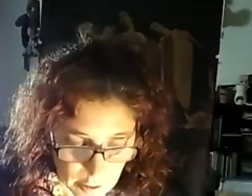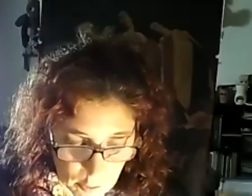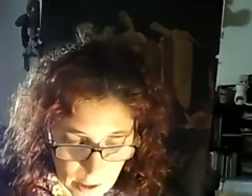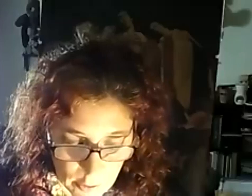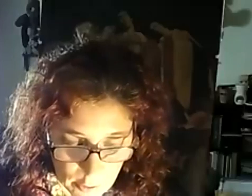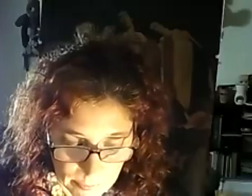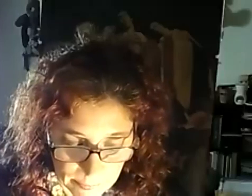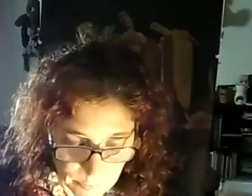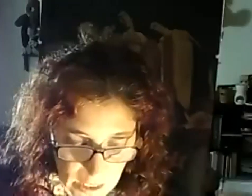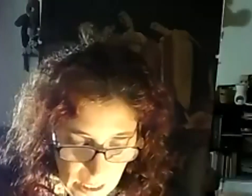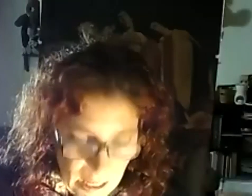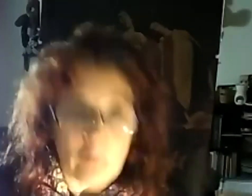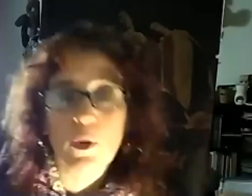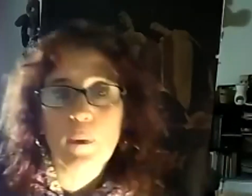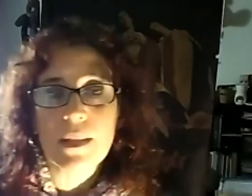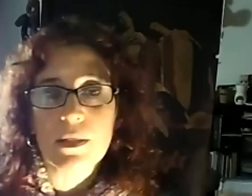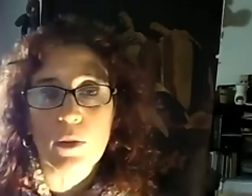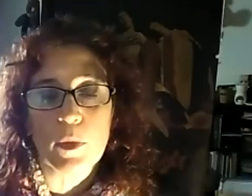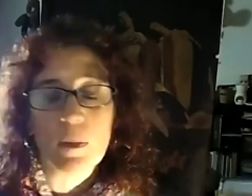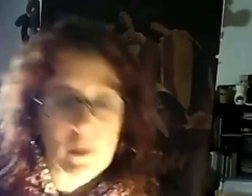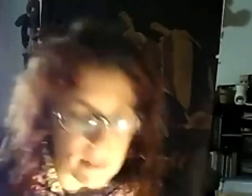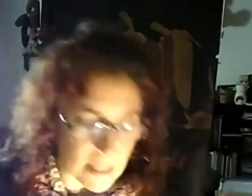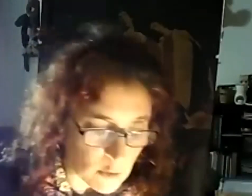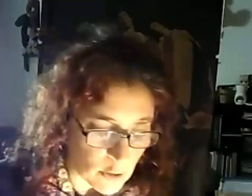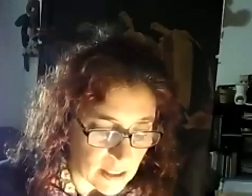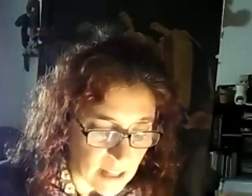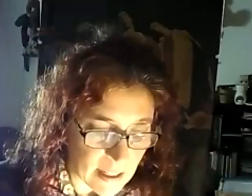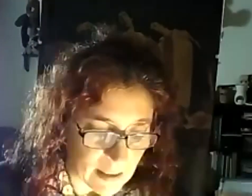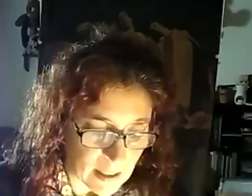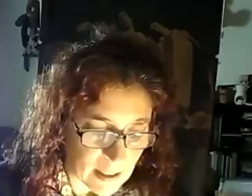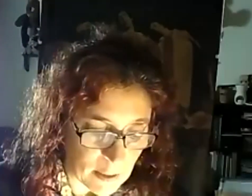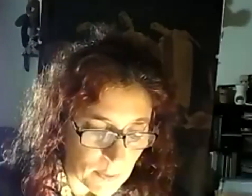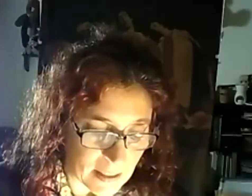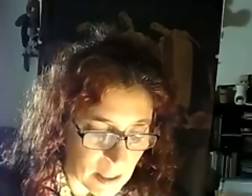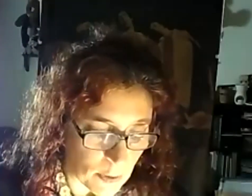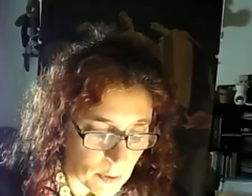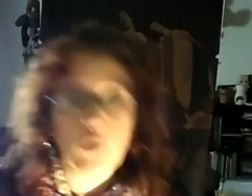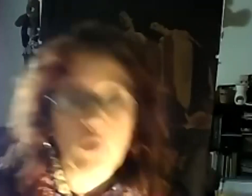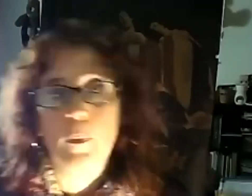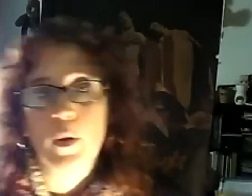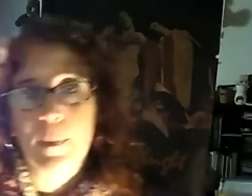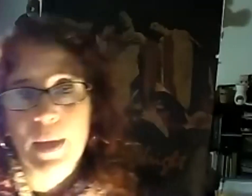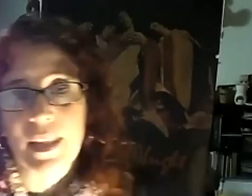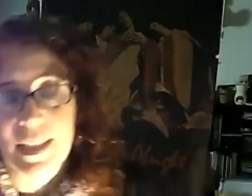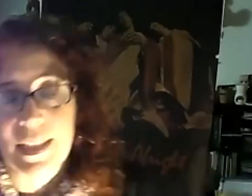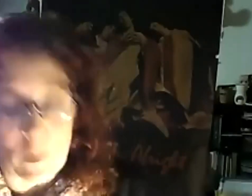articulador en un comienzo pudimos empezar a concretar este objetivo con dos programas de la CV